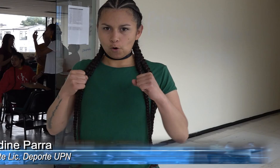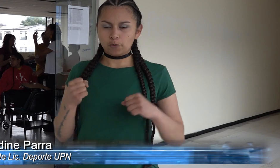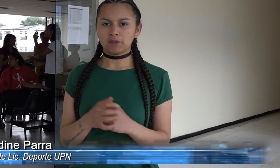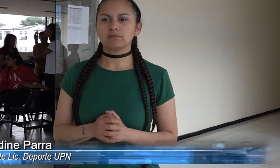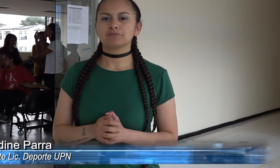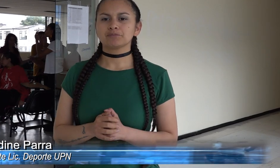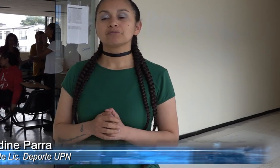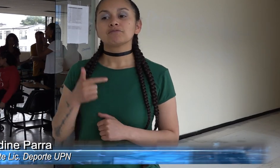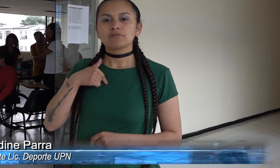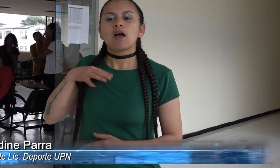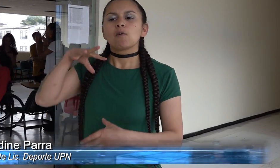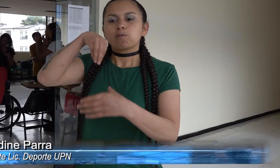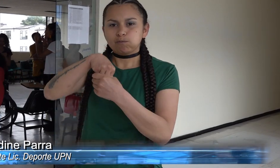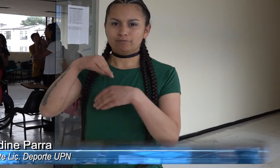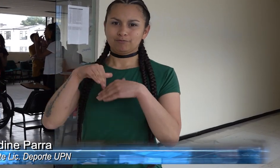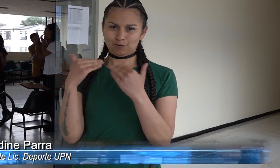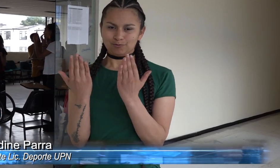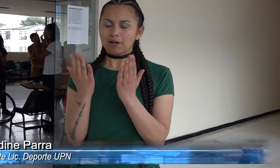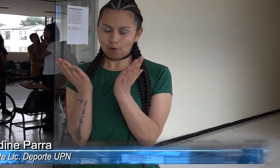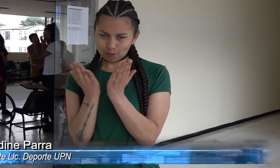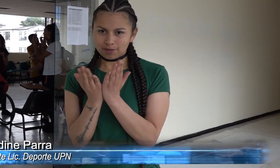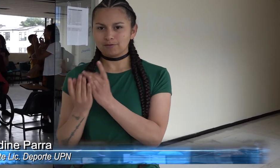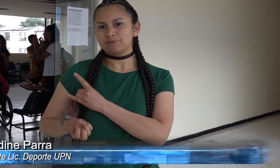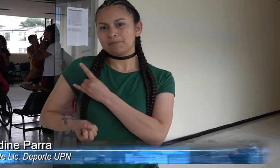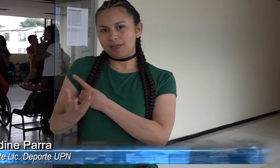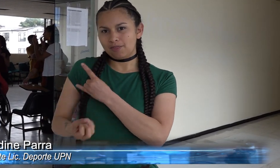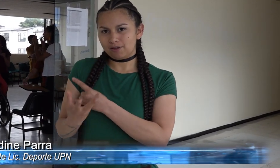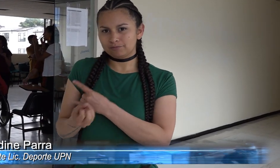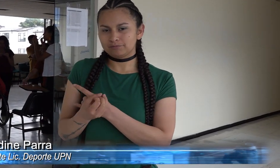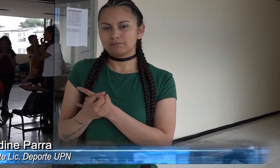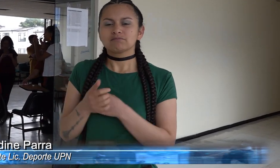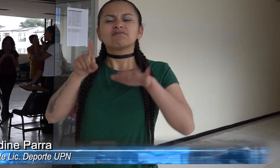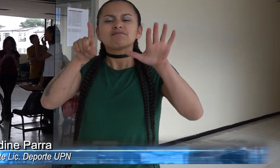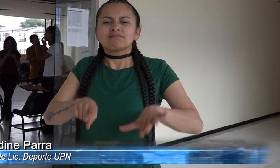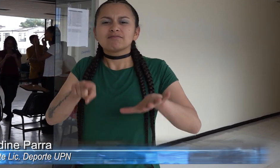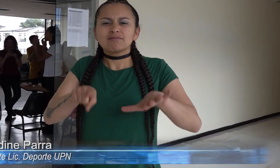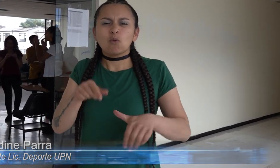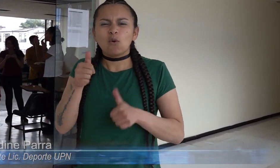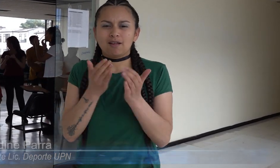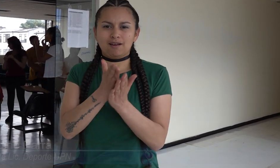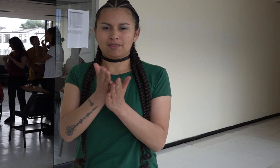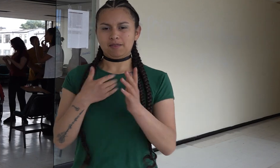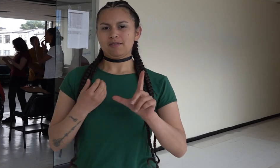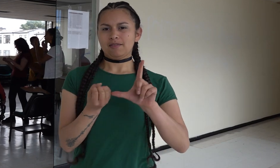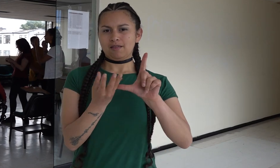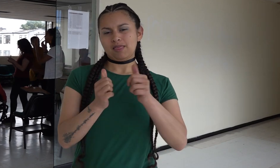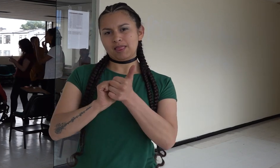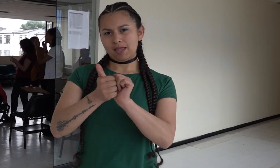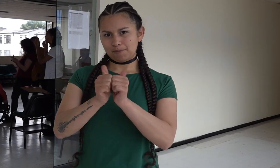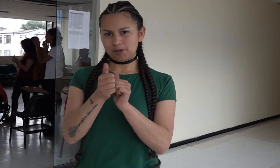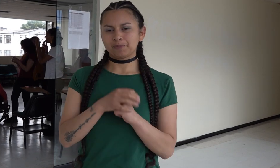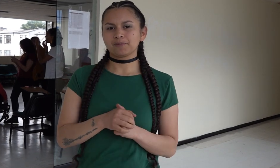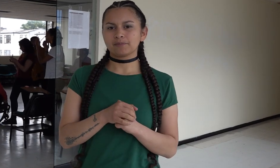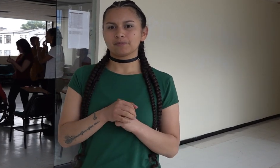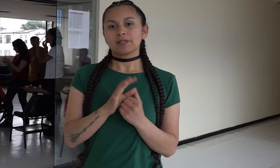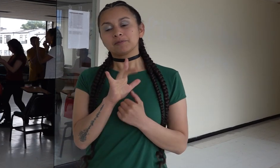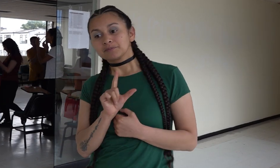yo actualmente resido en Bogotá, hago parte de la Universidad Pedagógica, estoy en la Licenciatura de Deporte